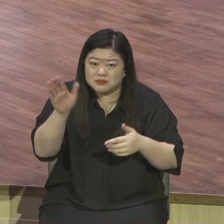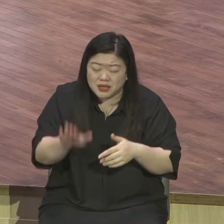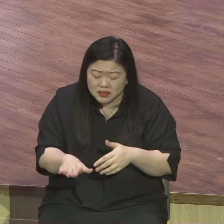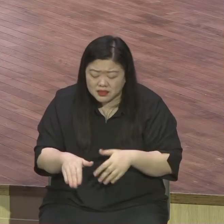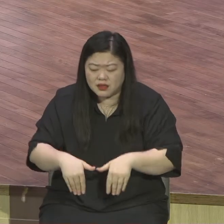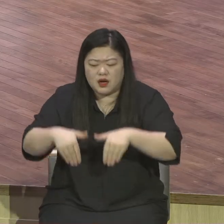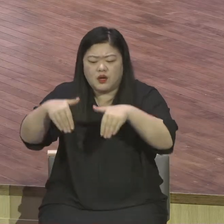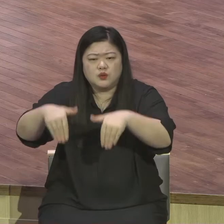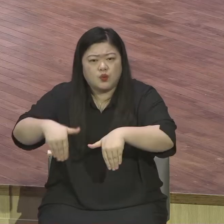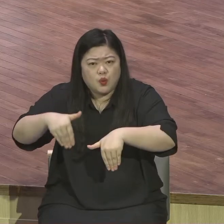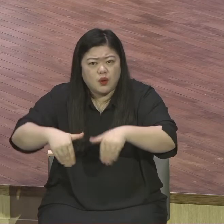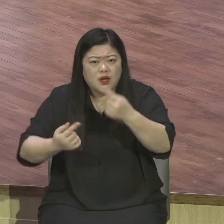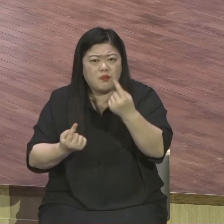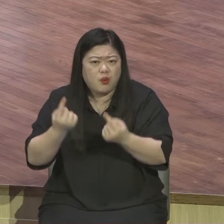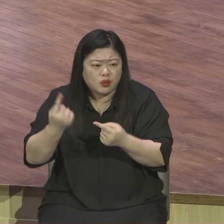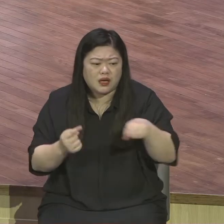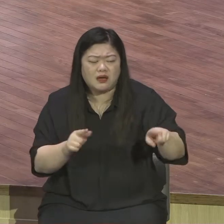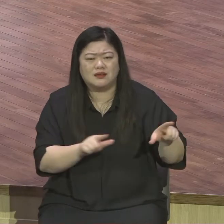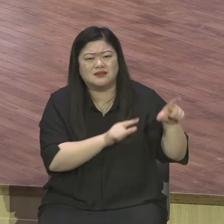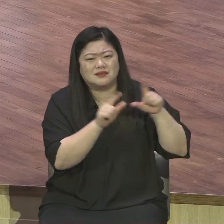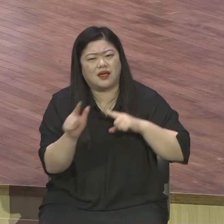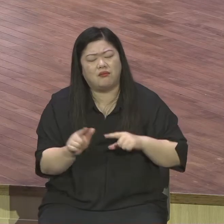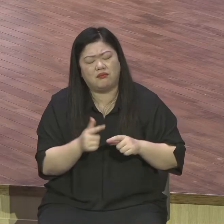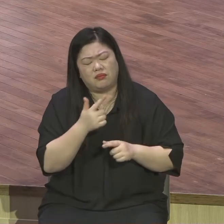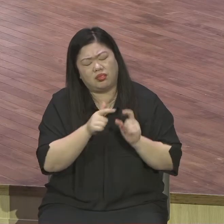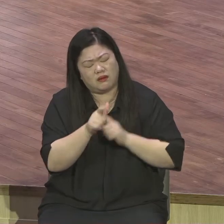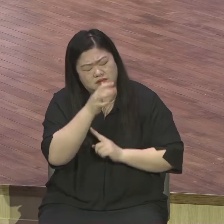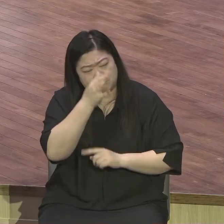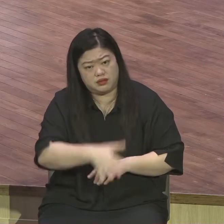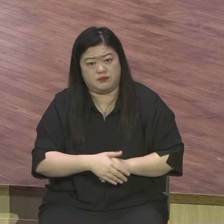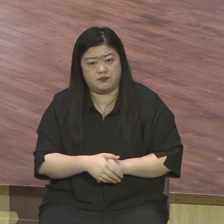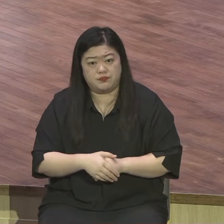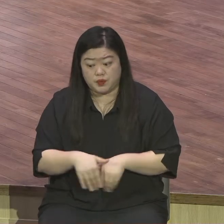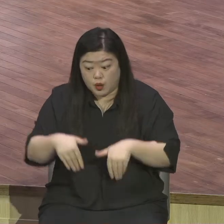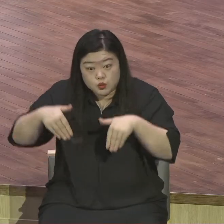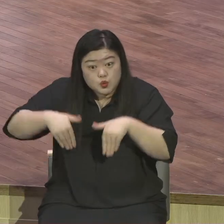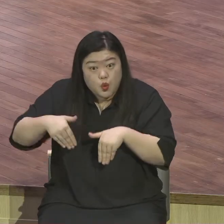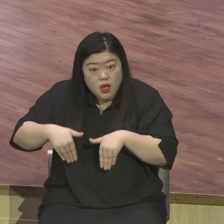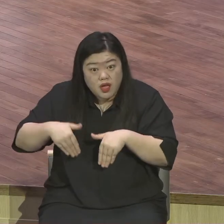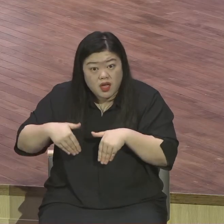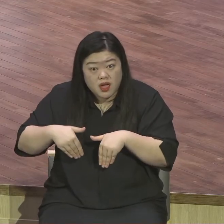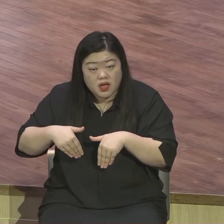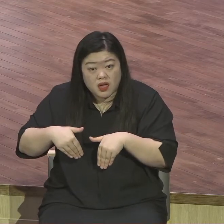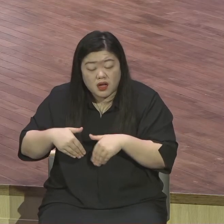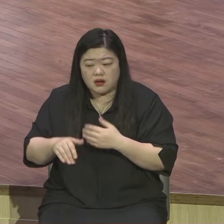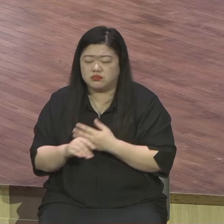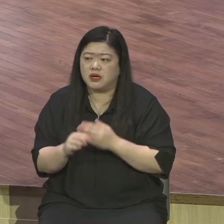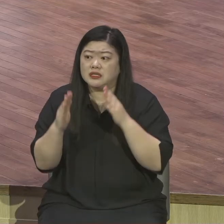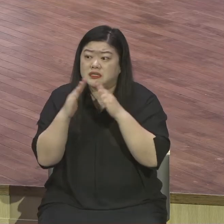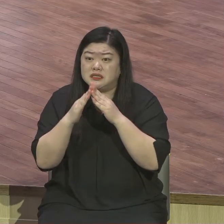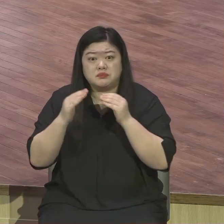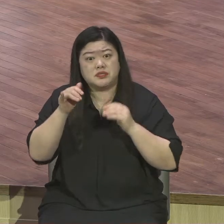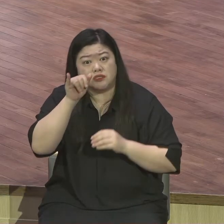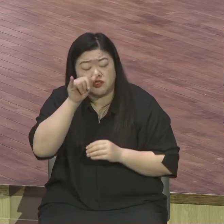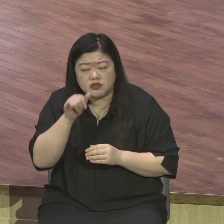못한 처참한 삶을 살고 있었어요. 노예들은 뭐 굶어 죽을 일이 없잖아요. 주인이 있으니까. 그런데 이들은